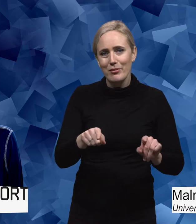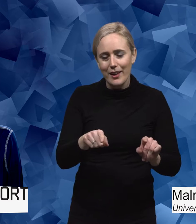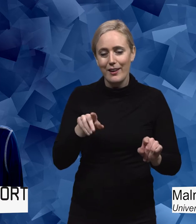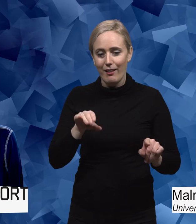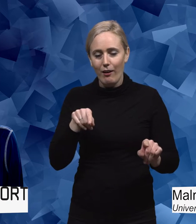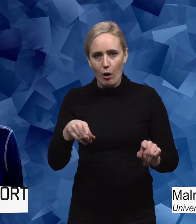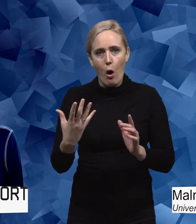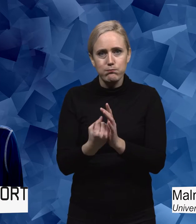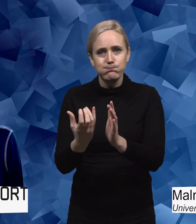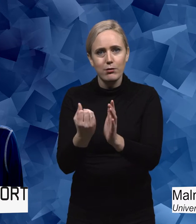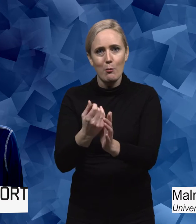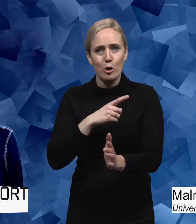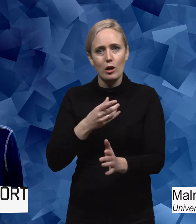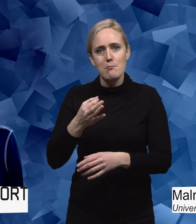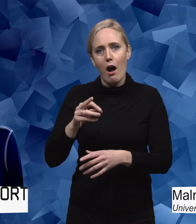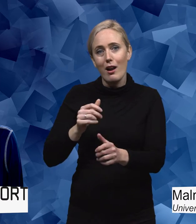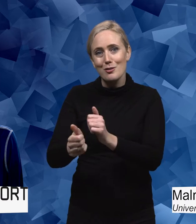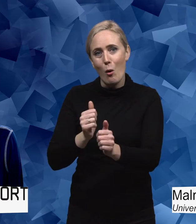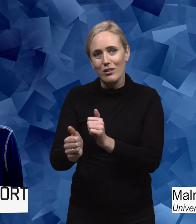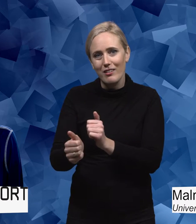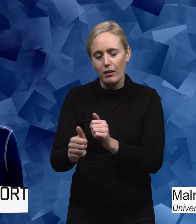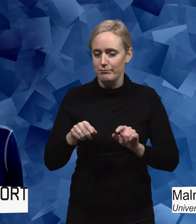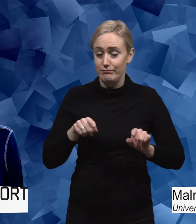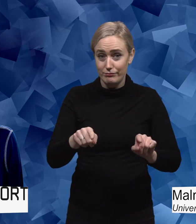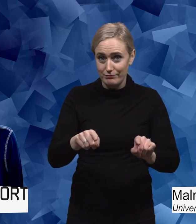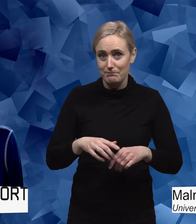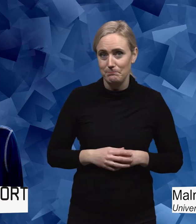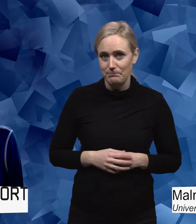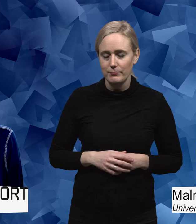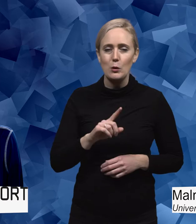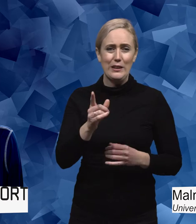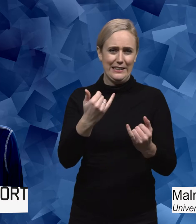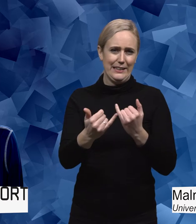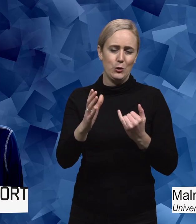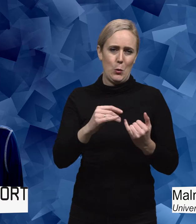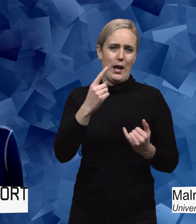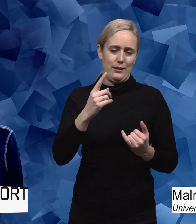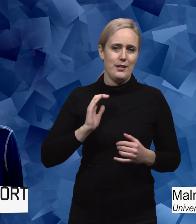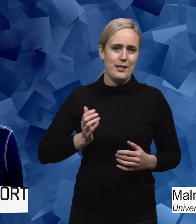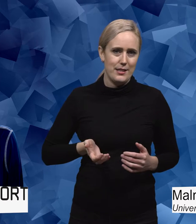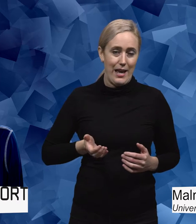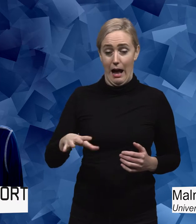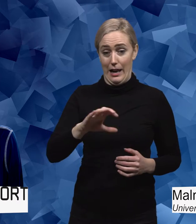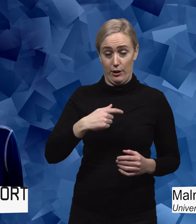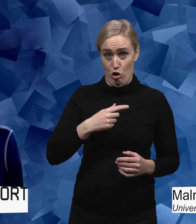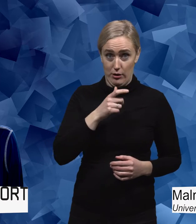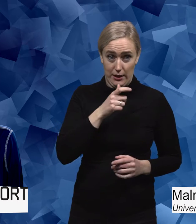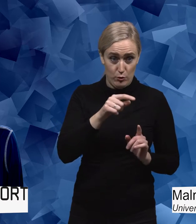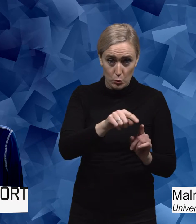hade väldigt stora framgångar i parasporten. Ja, slutligen så var det en tjej som, alla de jag intervjuade älskade ju idrott och de